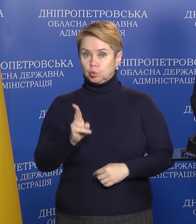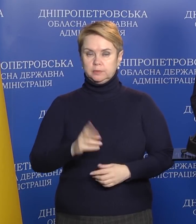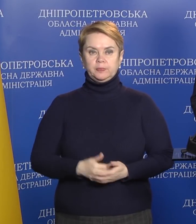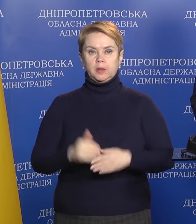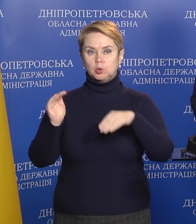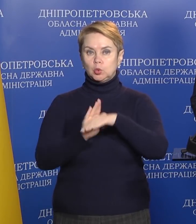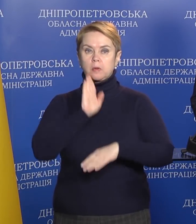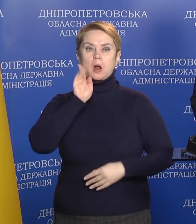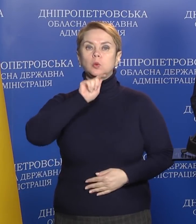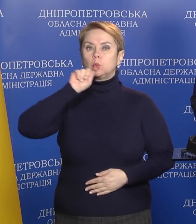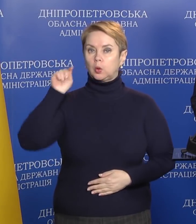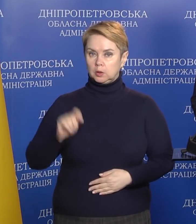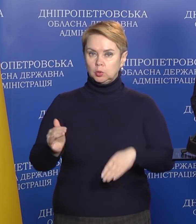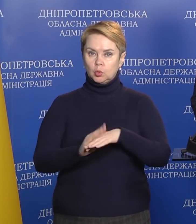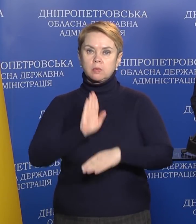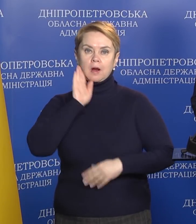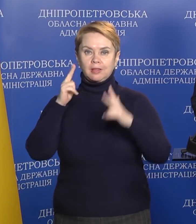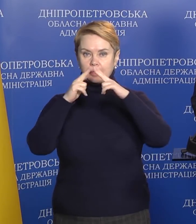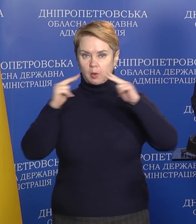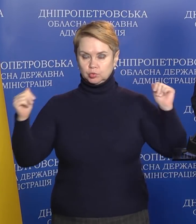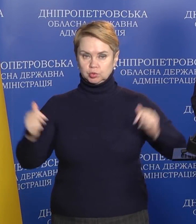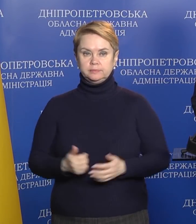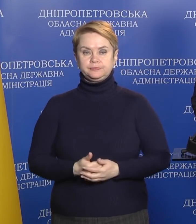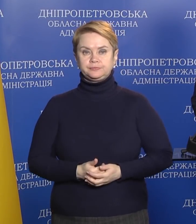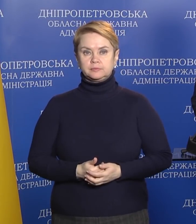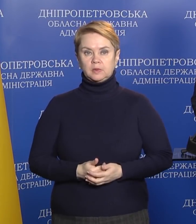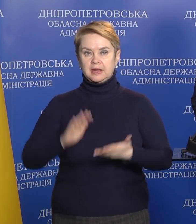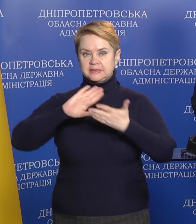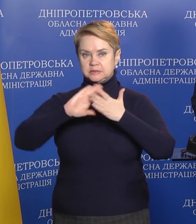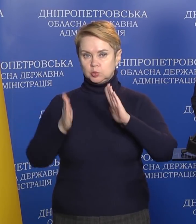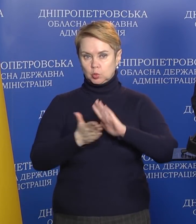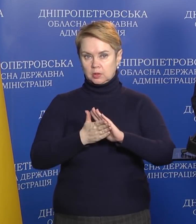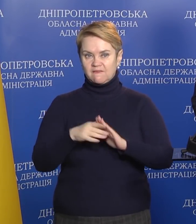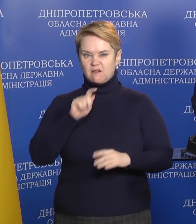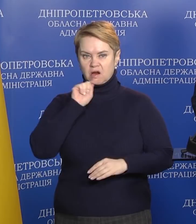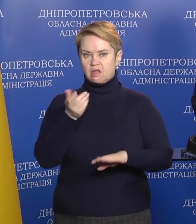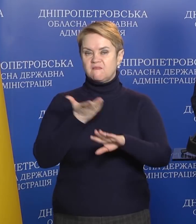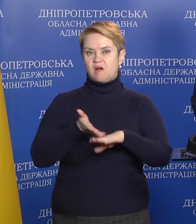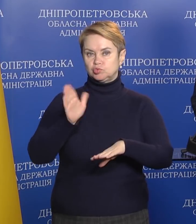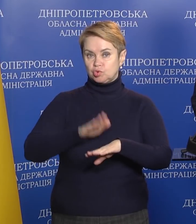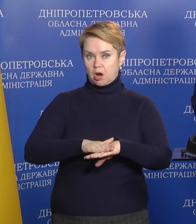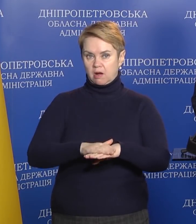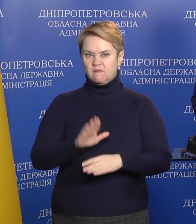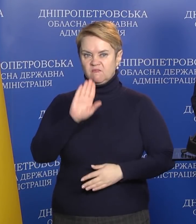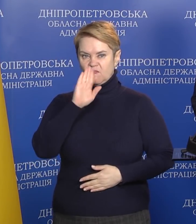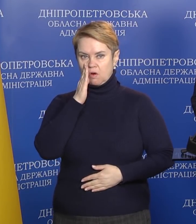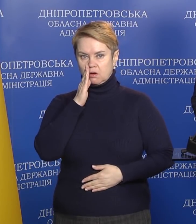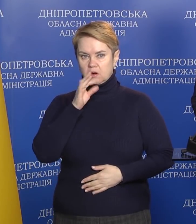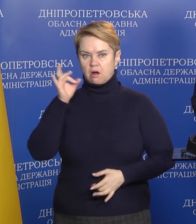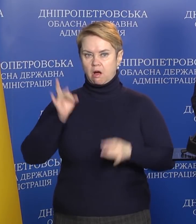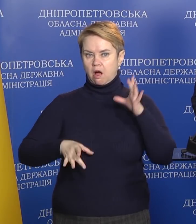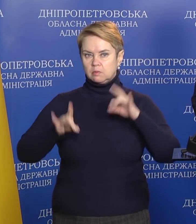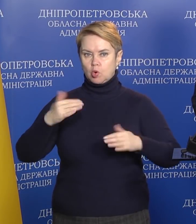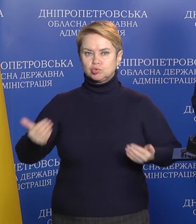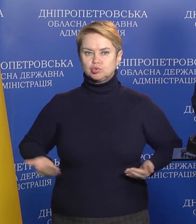Добрий ранок Україна, добрий ранок Дніпропетровщина. Ситуація в країні важка, ворог гатить